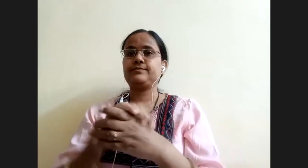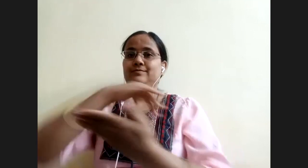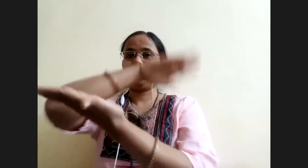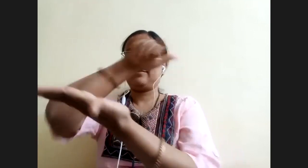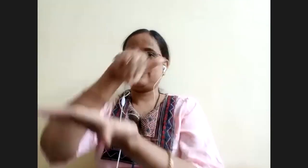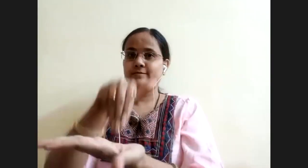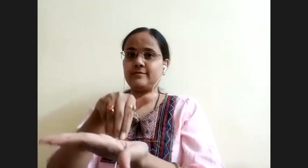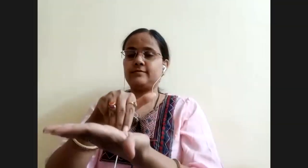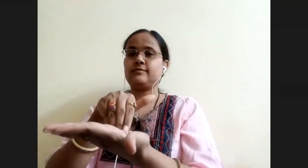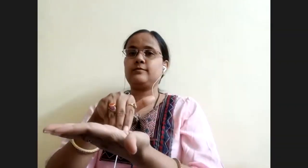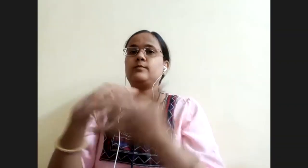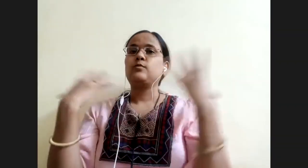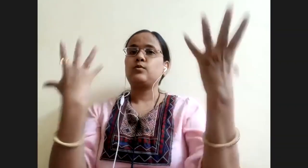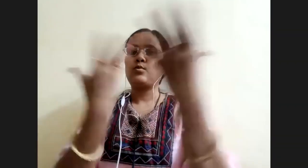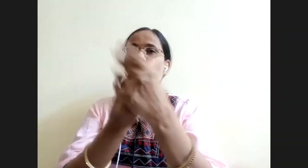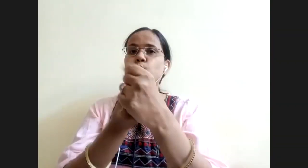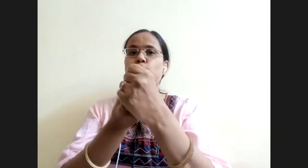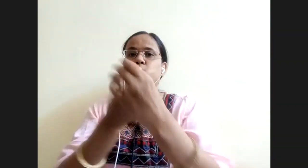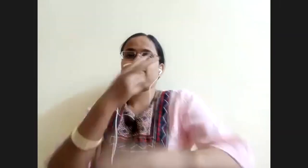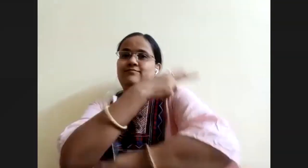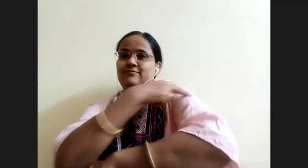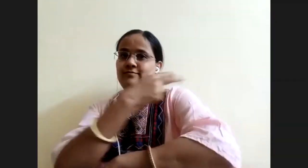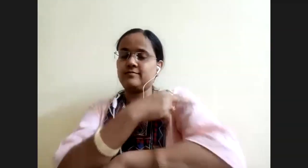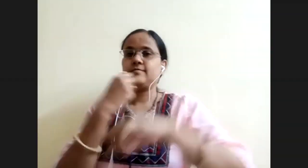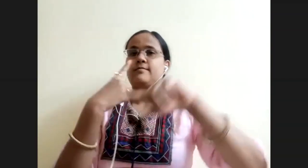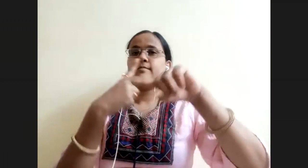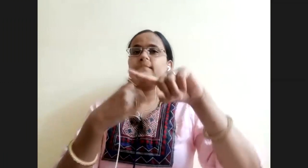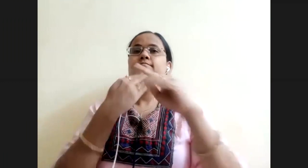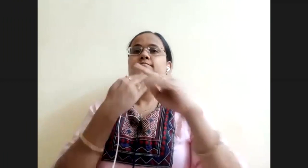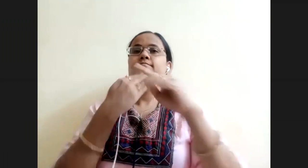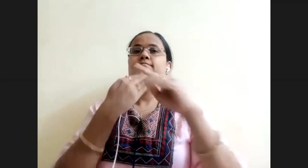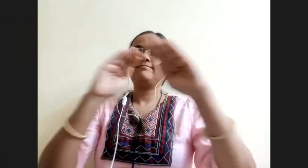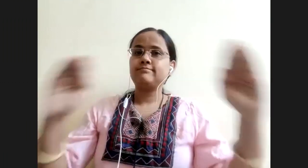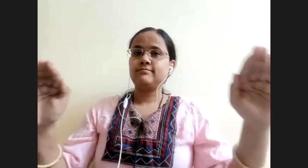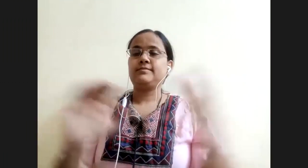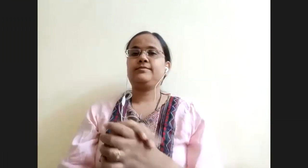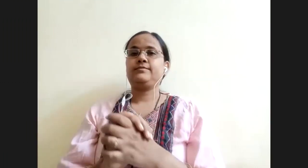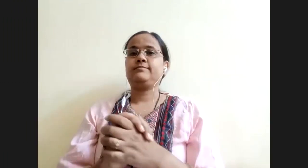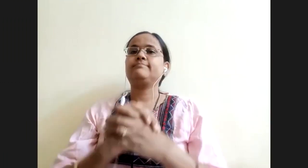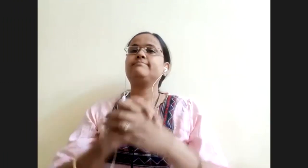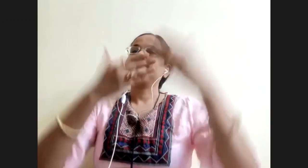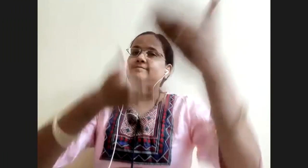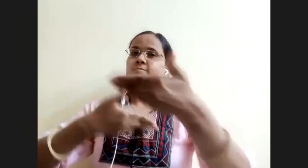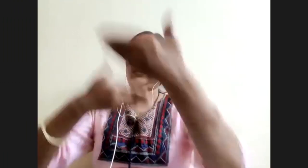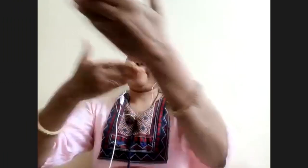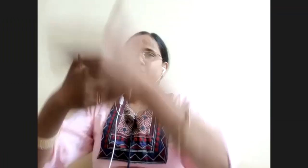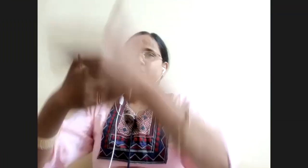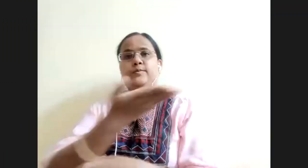करमचारी गर्ण के हम सभी छात्रों विद्यार्थियों का बहुत-बहुत स्वागत है जैसा कि हम